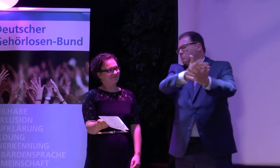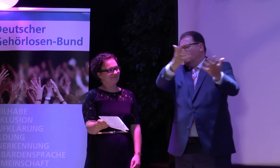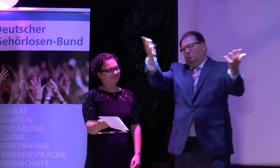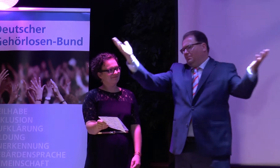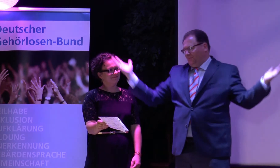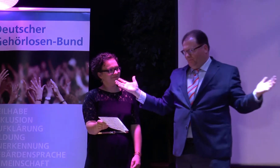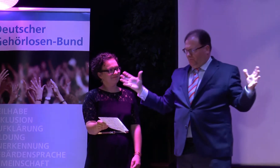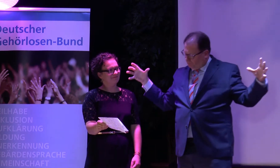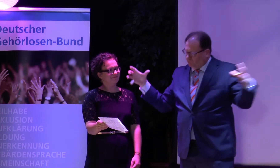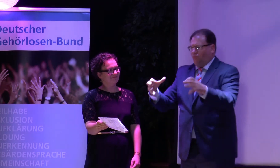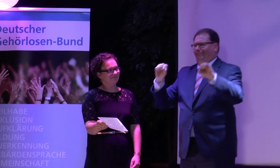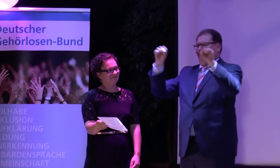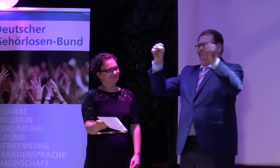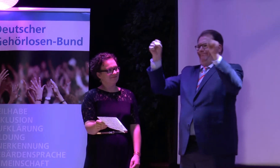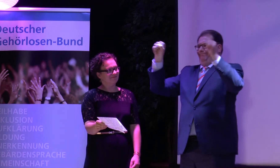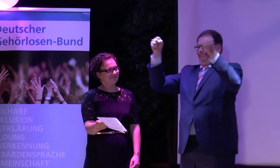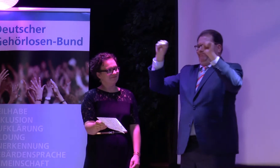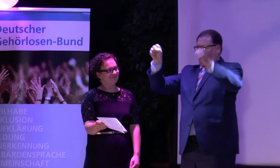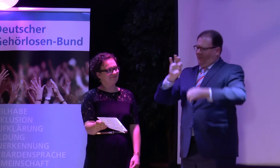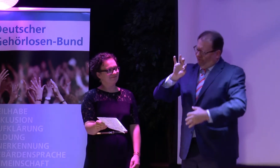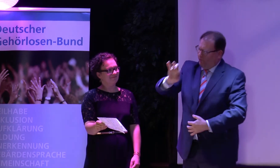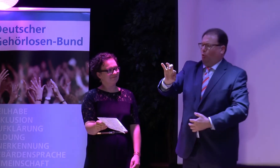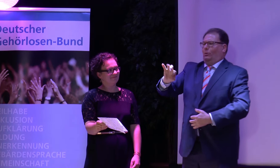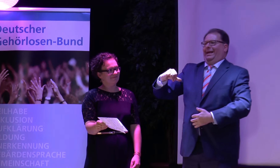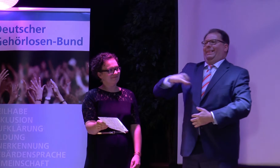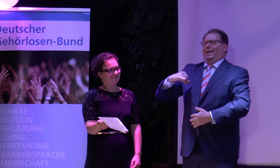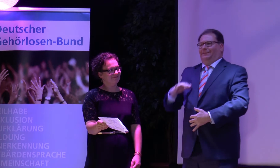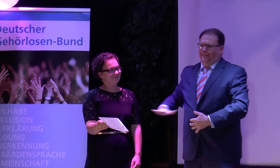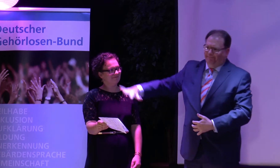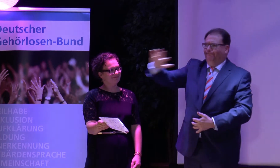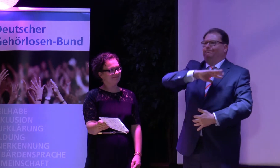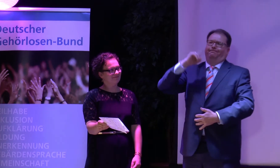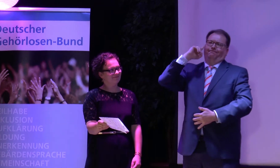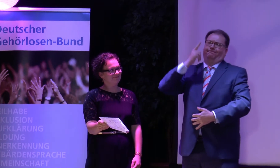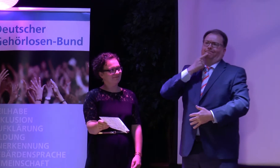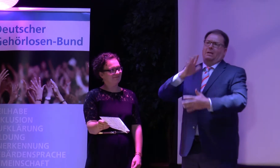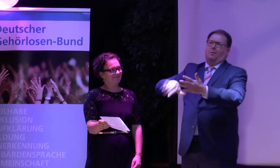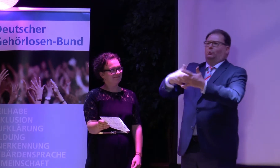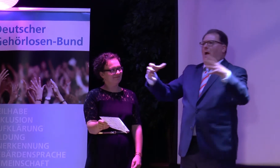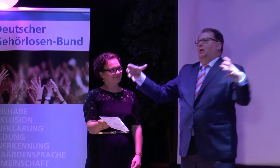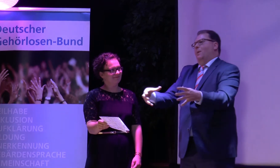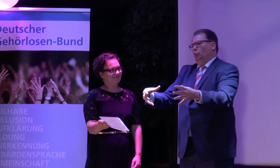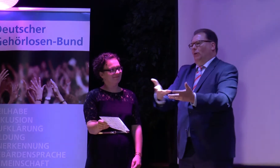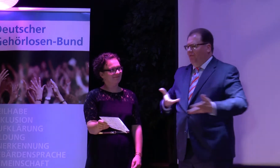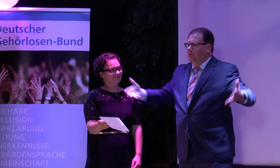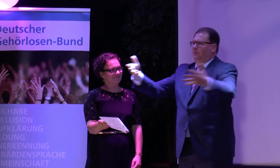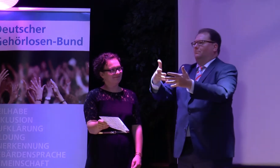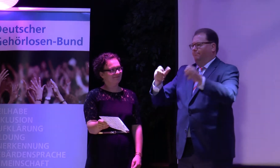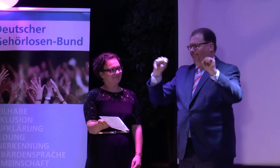ehrenamtlich für den Verband gearbeitet haben und mich engagiert haben für die Interessen der Gewerksprachgemeinschaft.